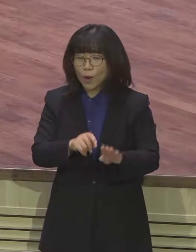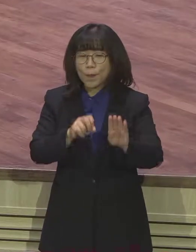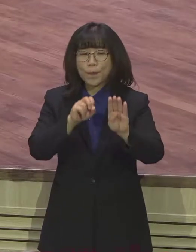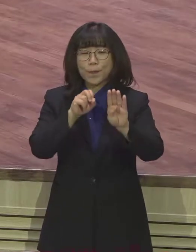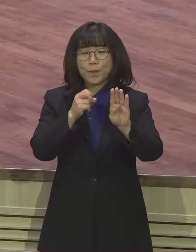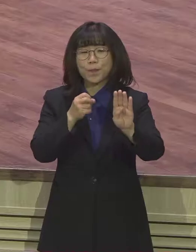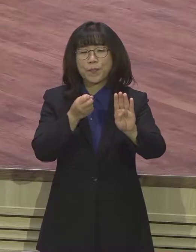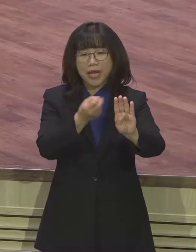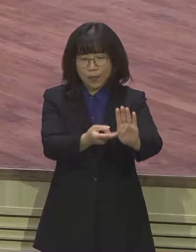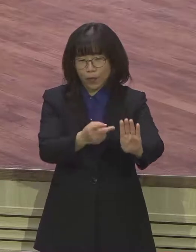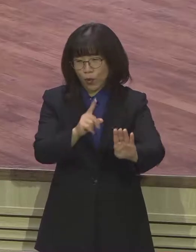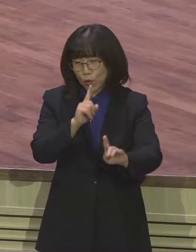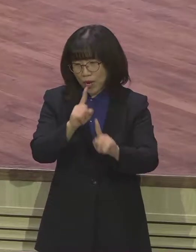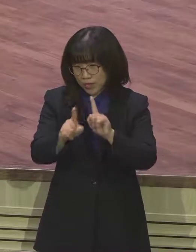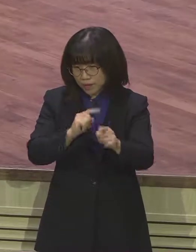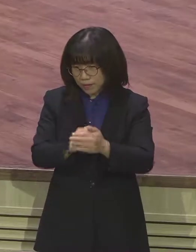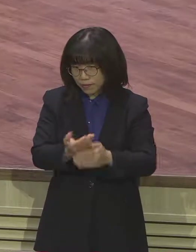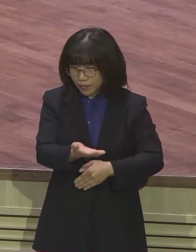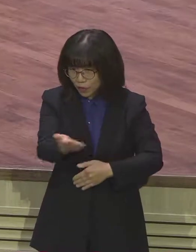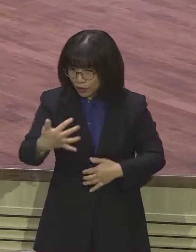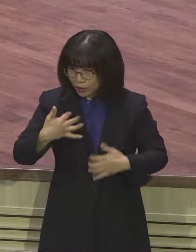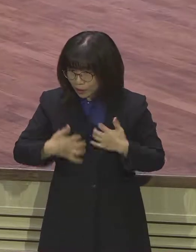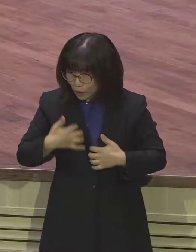기쁘십니까? 제가 뭐 잘못한 거 없죠?